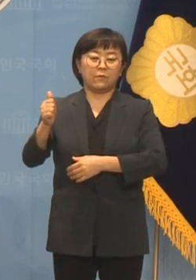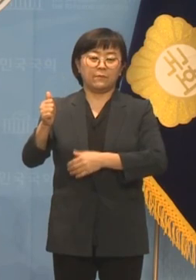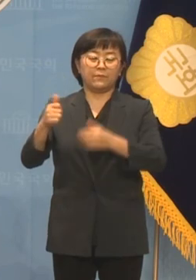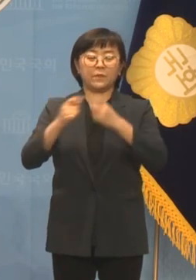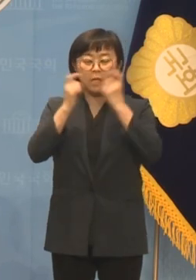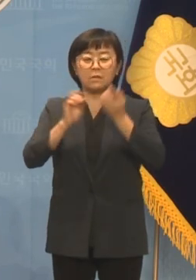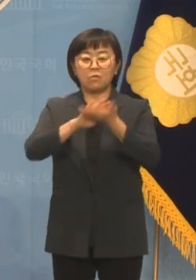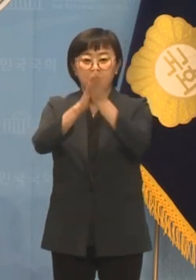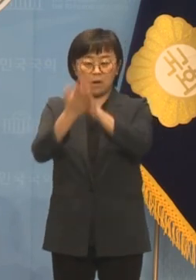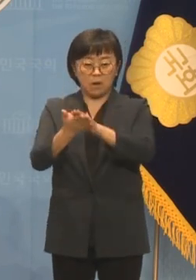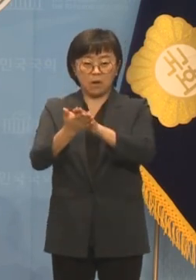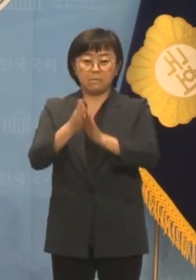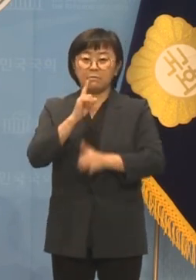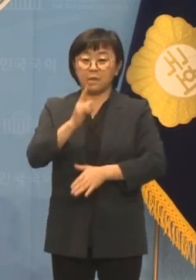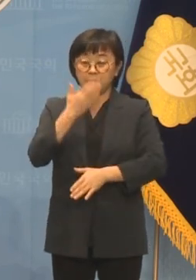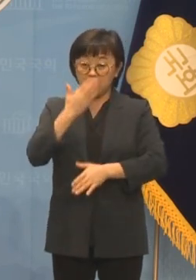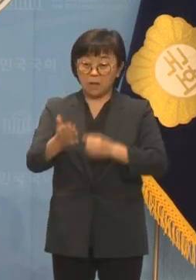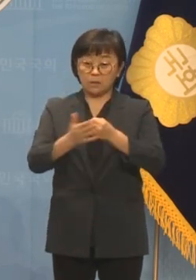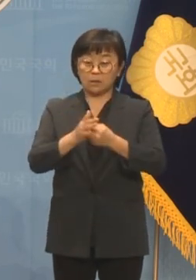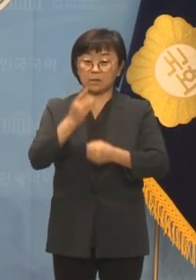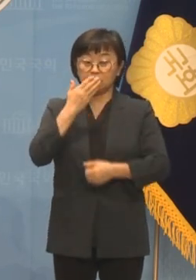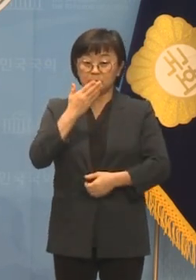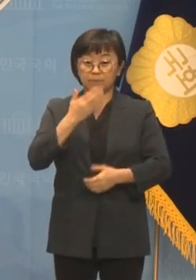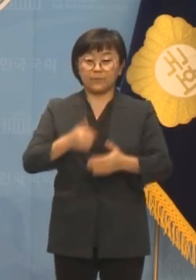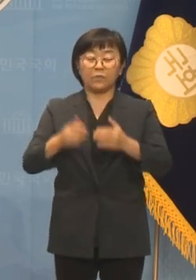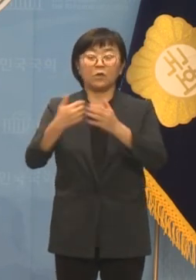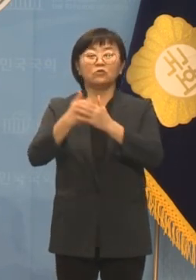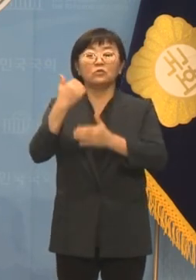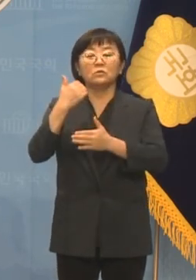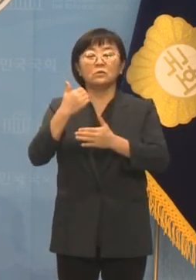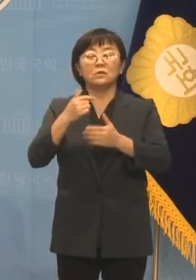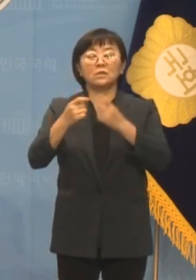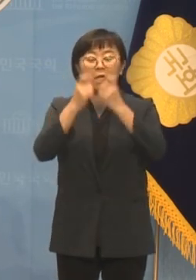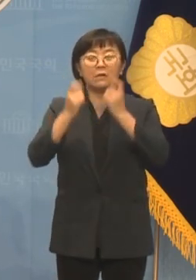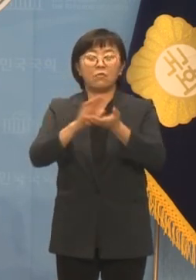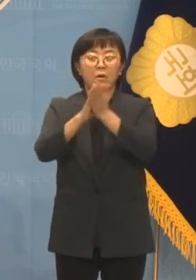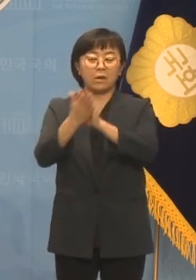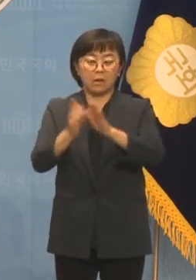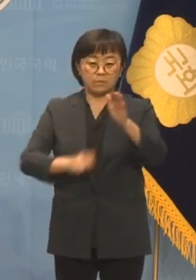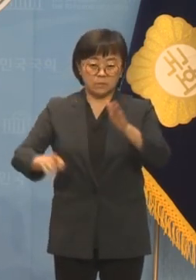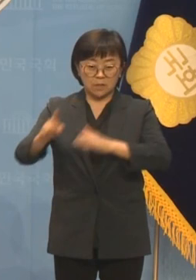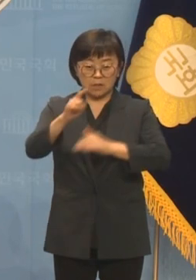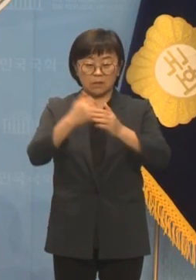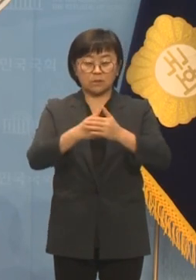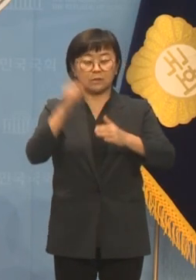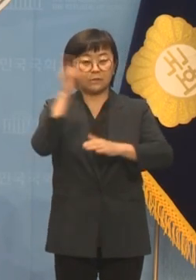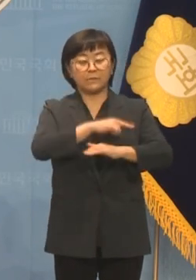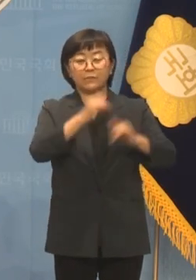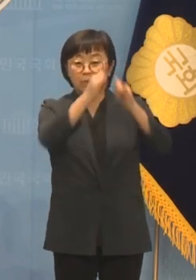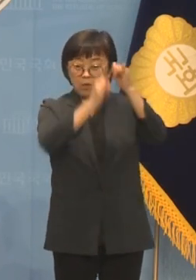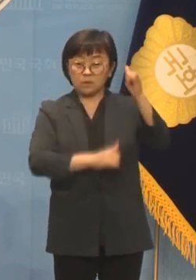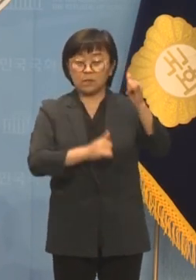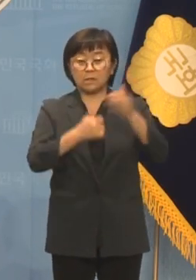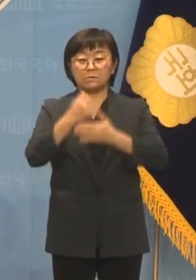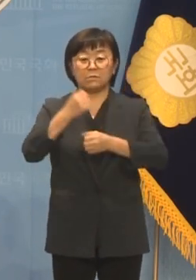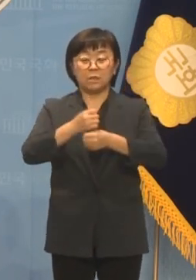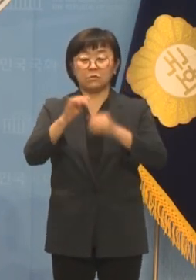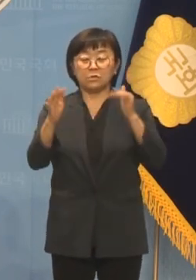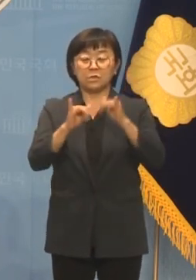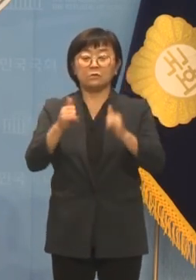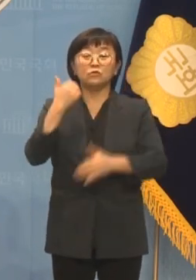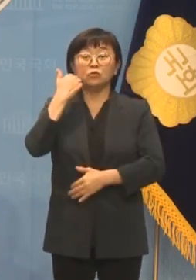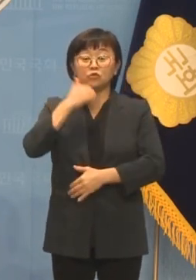사당화를 지적한다는 게 말이 됩니까? 누구보다 사당화에 앞장서 흑역사를 쏘은 장본인이 바로 윤석열